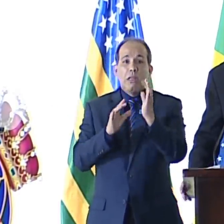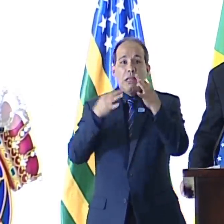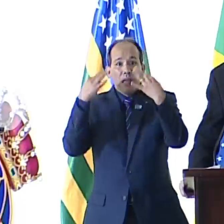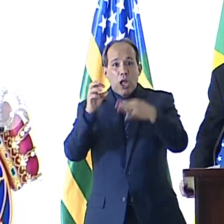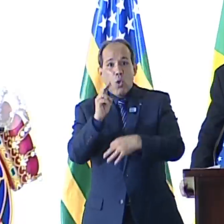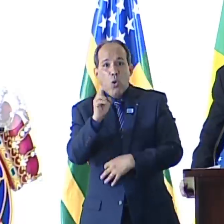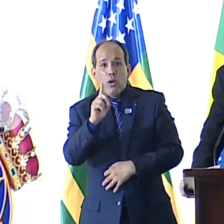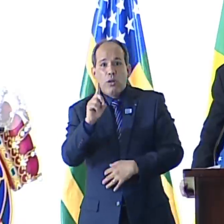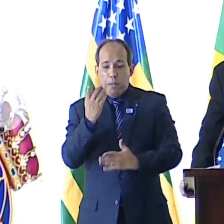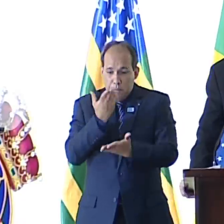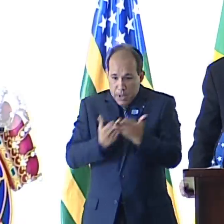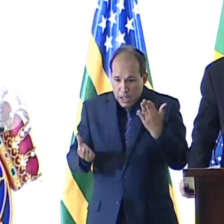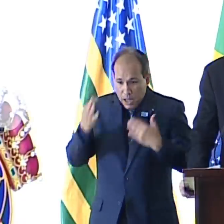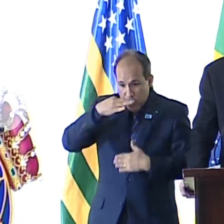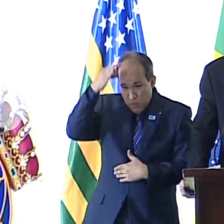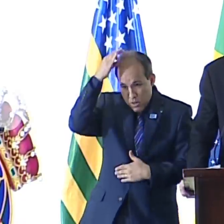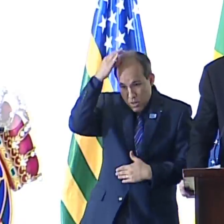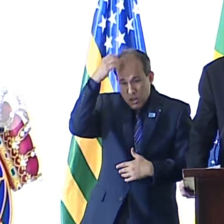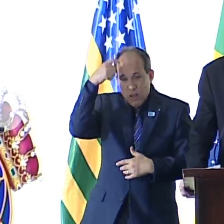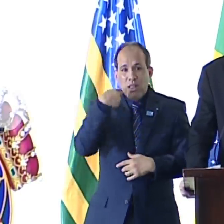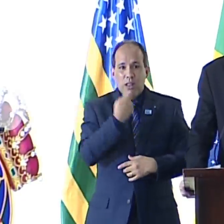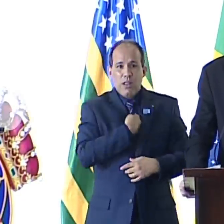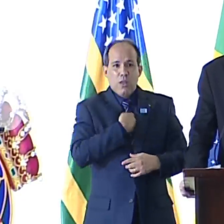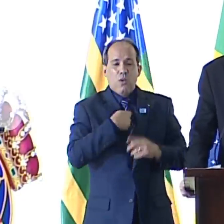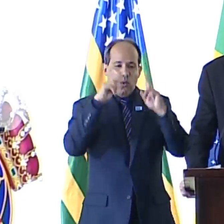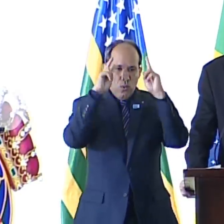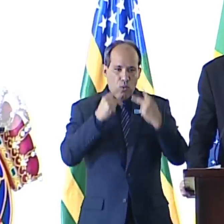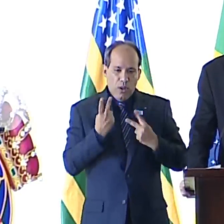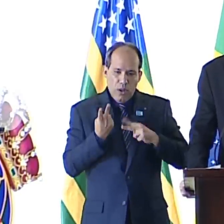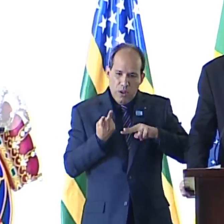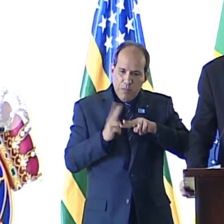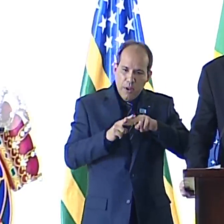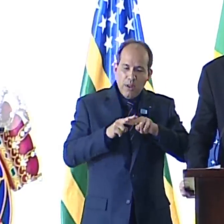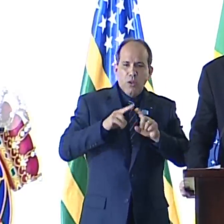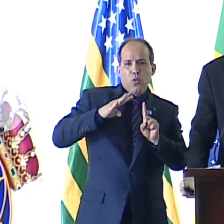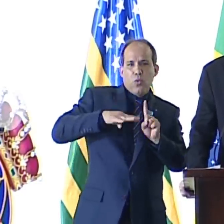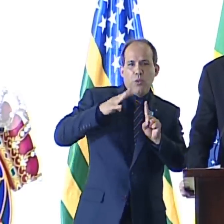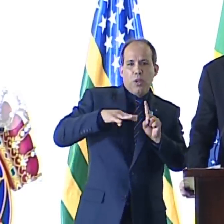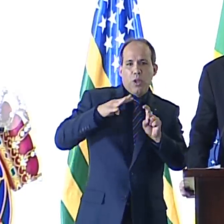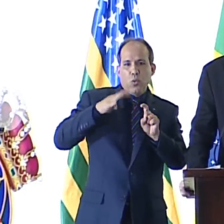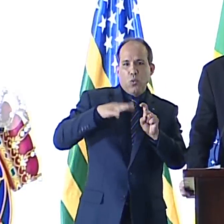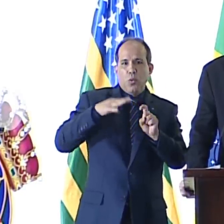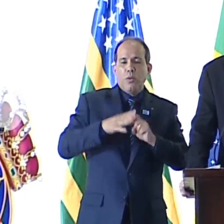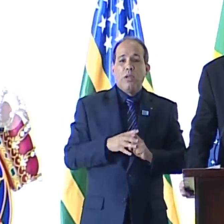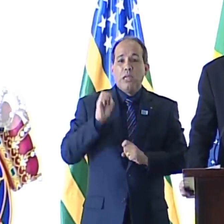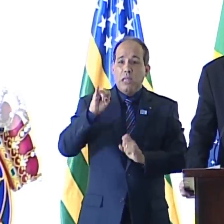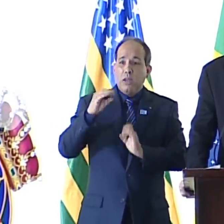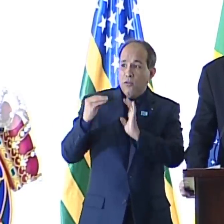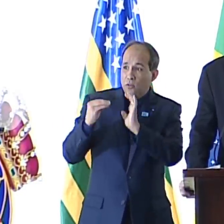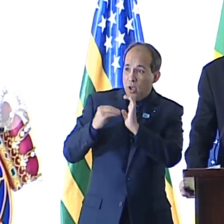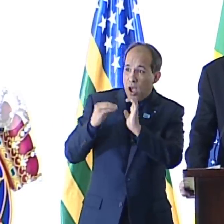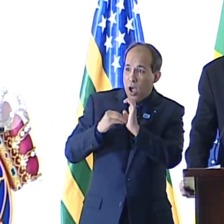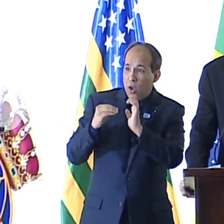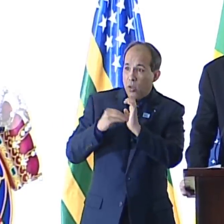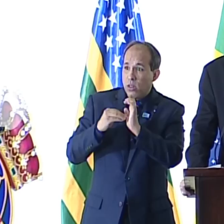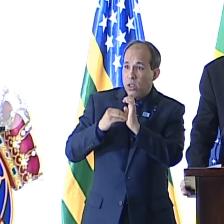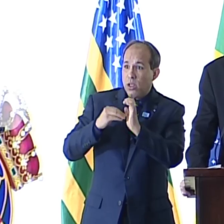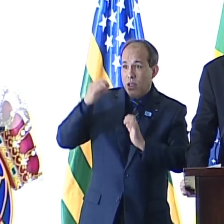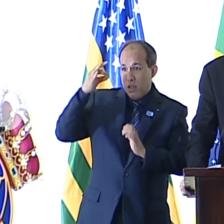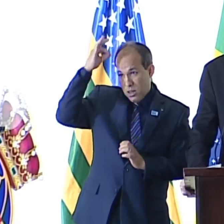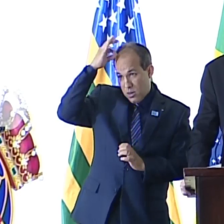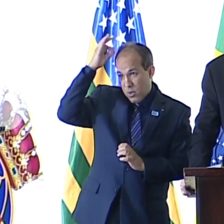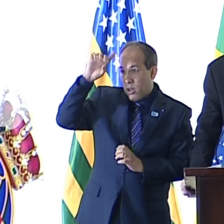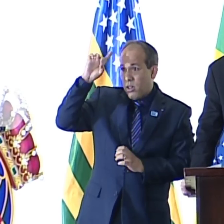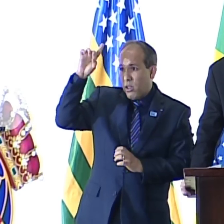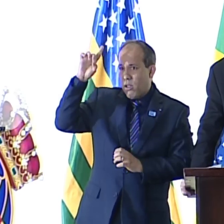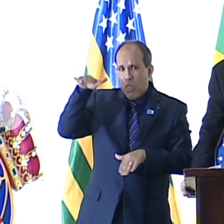da transcendência faz do homem um permanente escravo do medo. A falta de transcendência faz o homem dobrar-se à arbitrariedade.